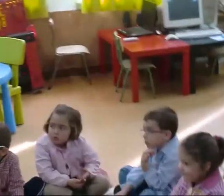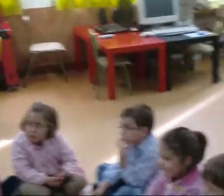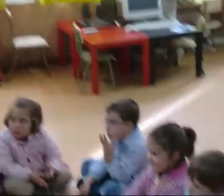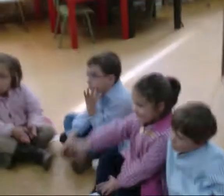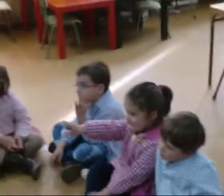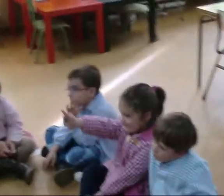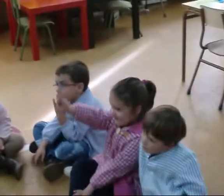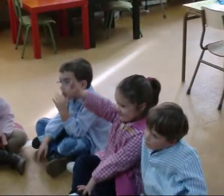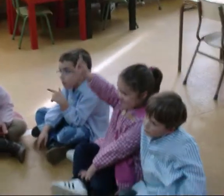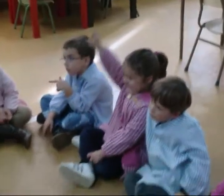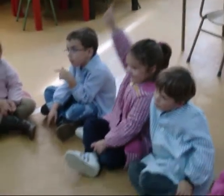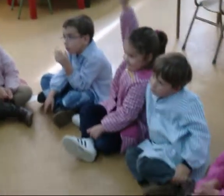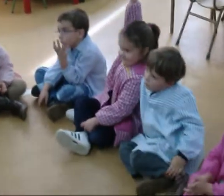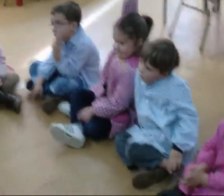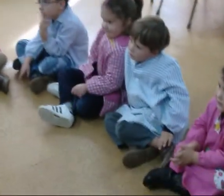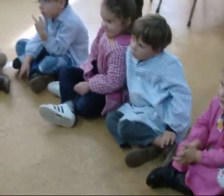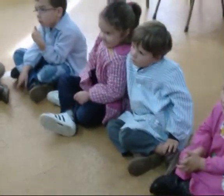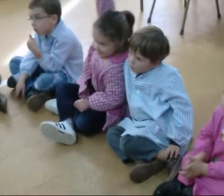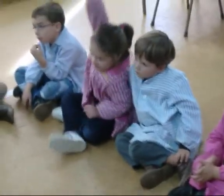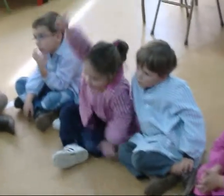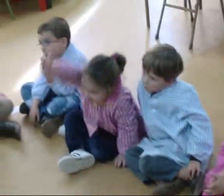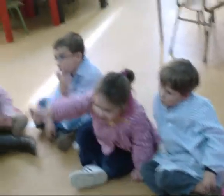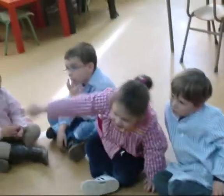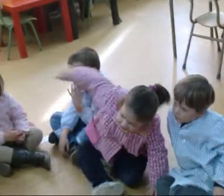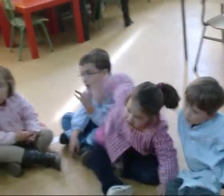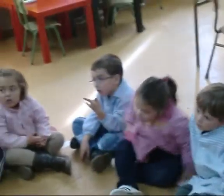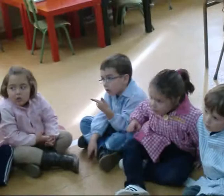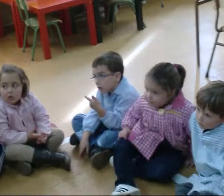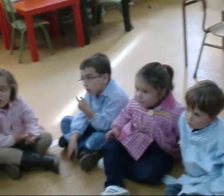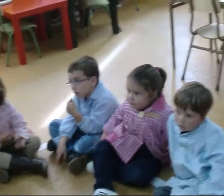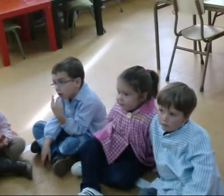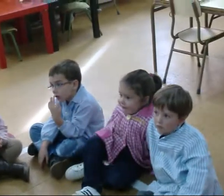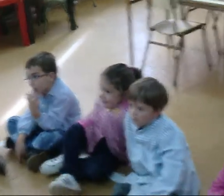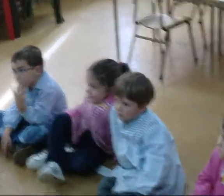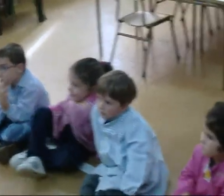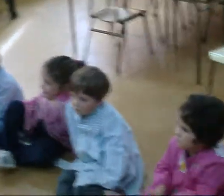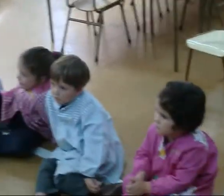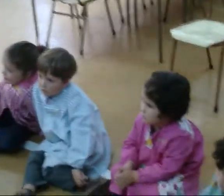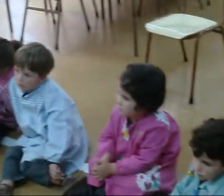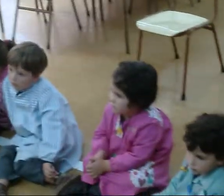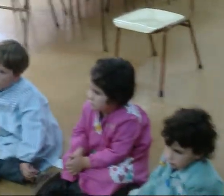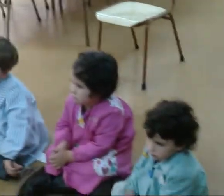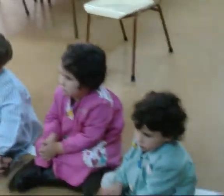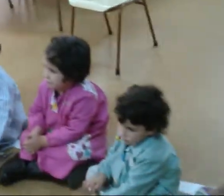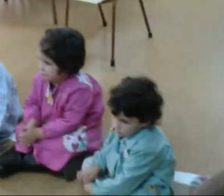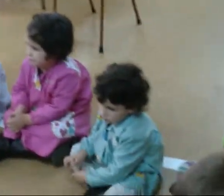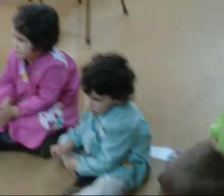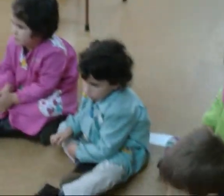Que llevo ta mamá ou papá Comida para que teña color? Sabedes como se chama? Nunca vestes a mamá Abriendo un sobre E